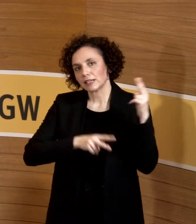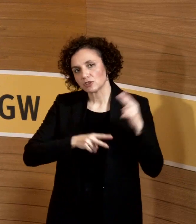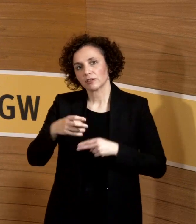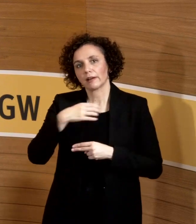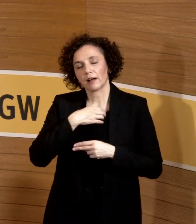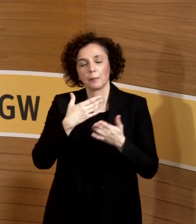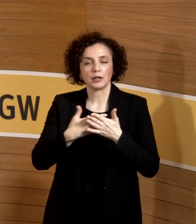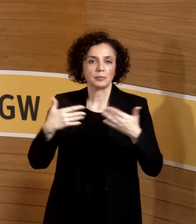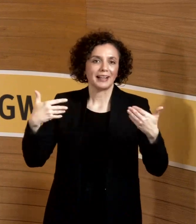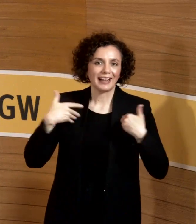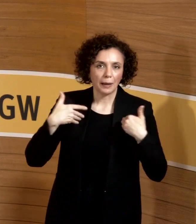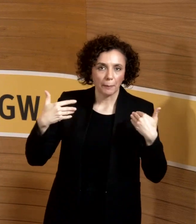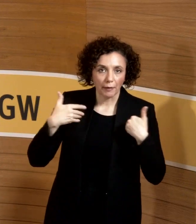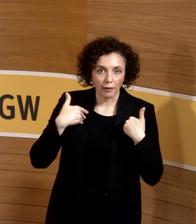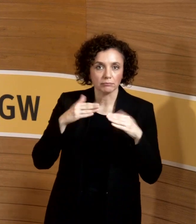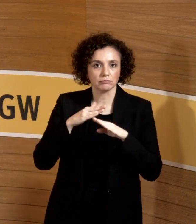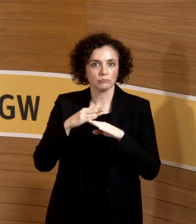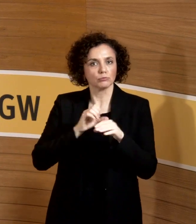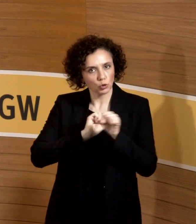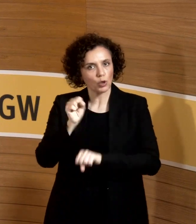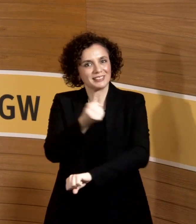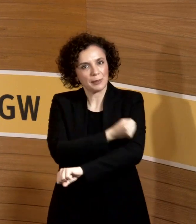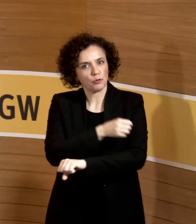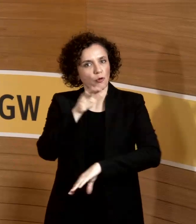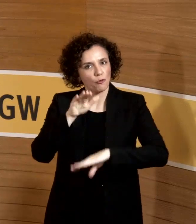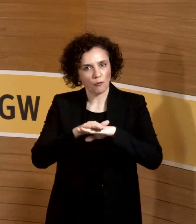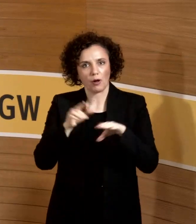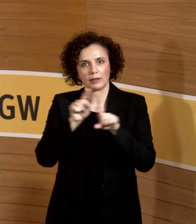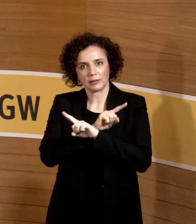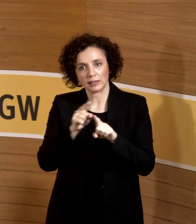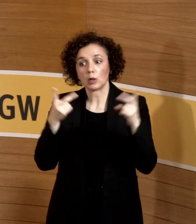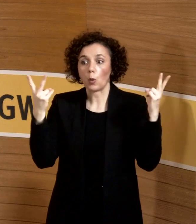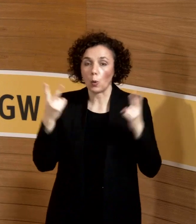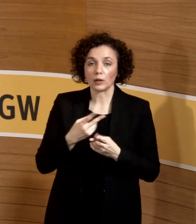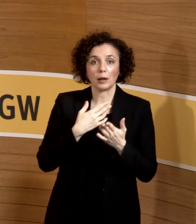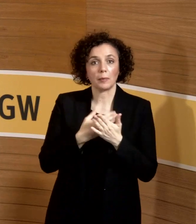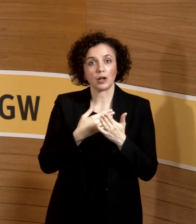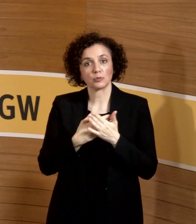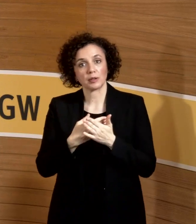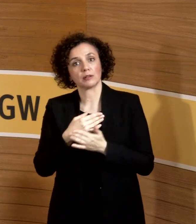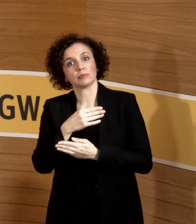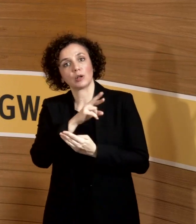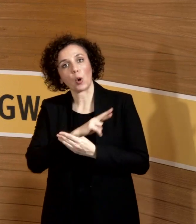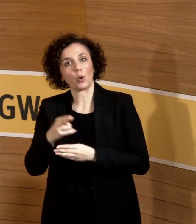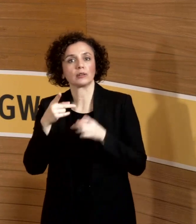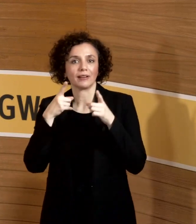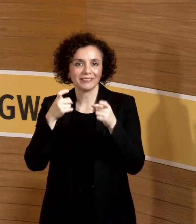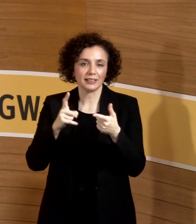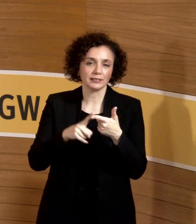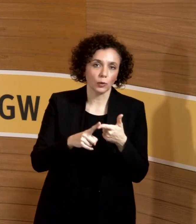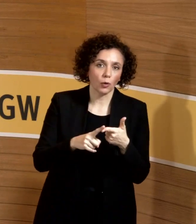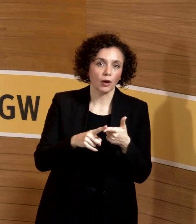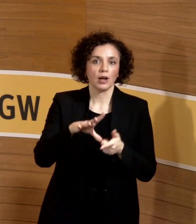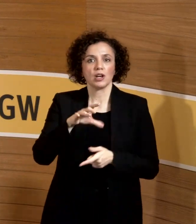Influenza. Es gilt für Viren, wo ich keine Impfung habe. Rotavirus, Neurovirus, Scharlach, Corona halt